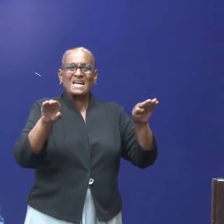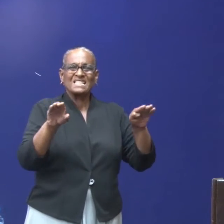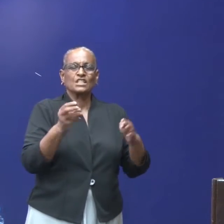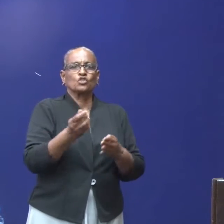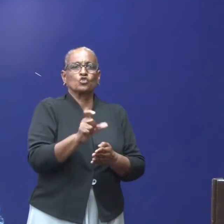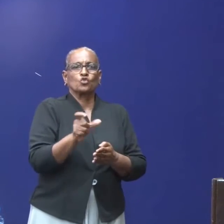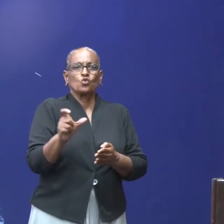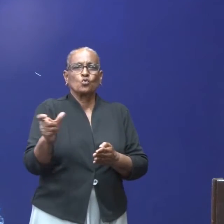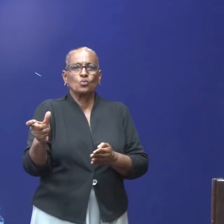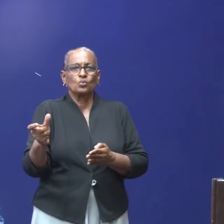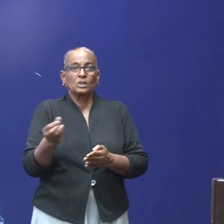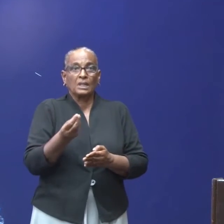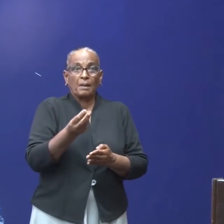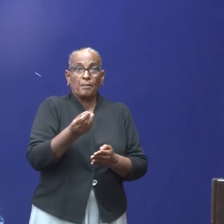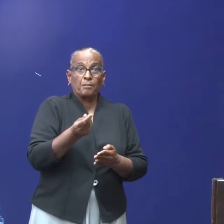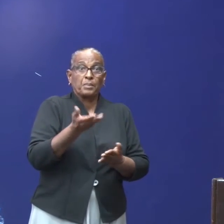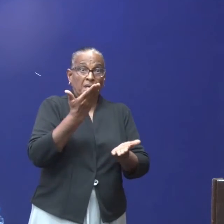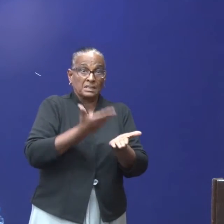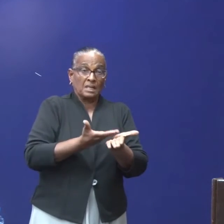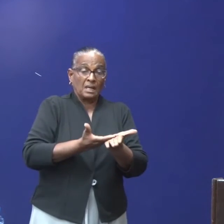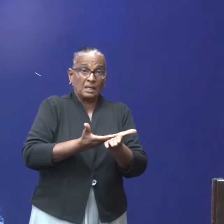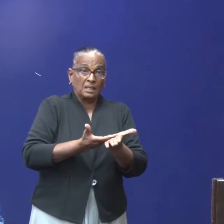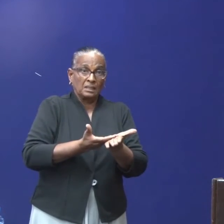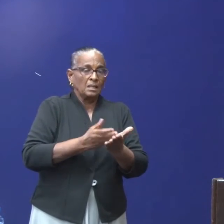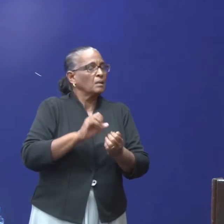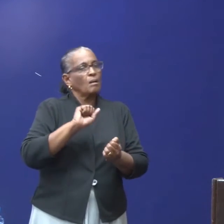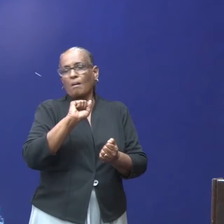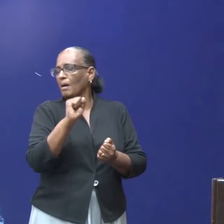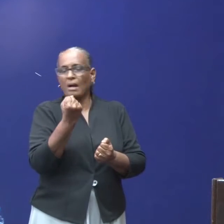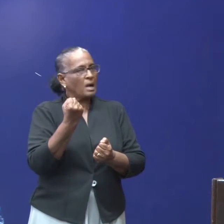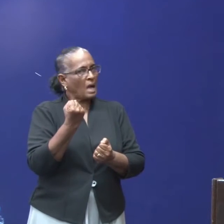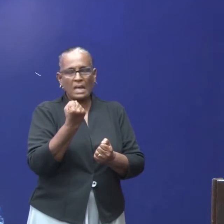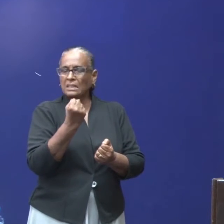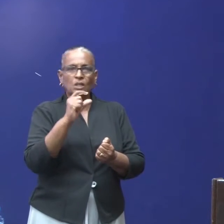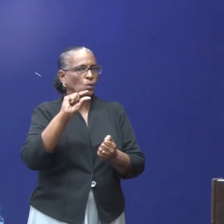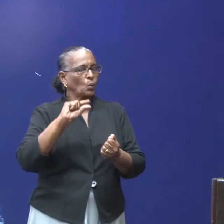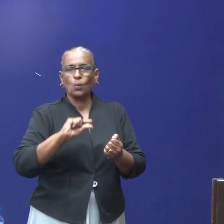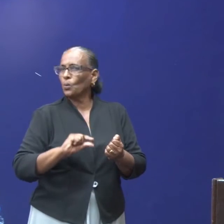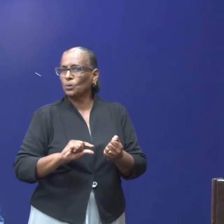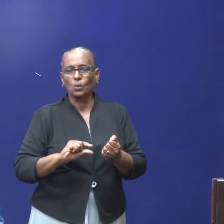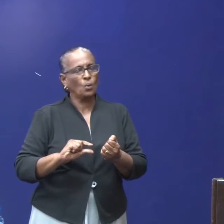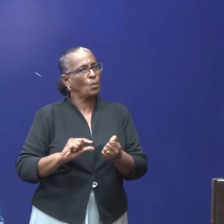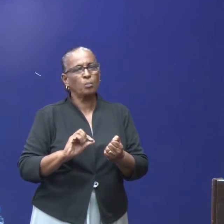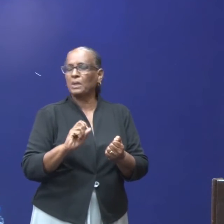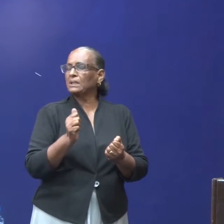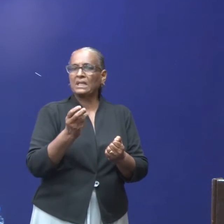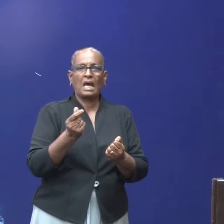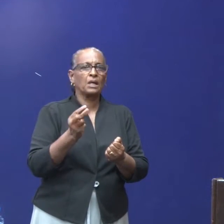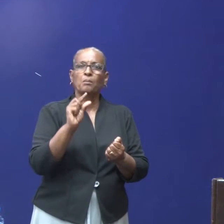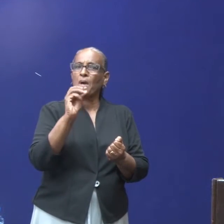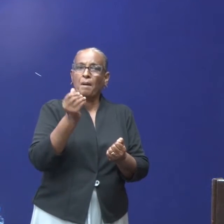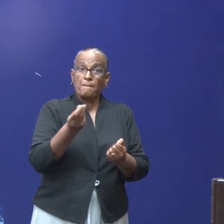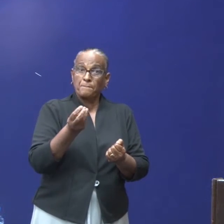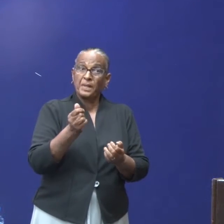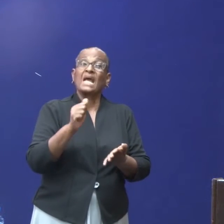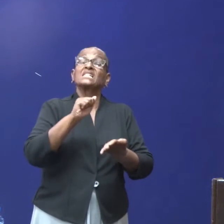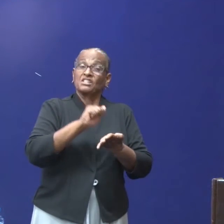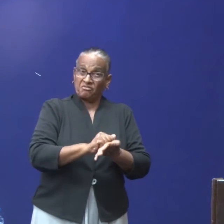de prijzen zijn gegarandeerd is dat niet mogelijk eigenlijk. Er zijn beschikkingen waarbij de prijzen zijn vastgesteld.